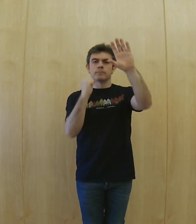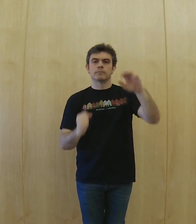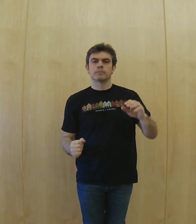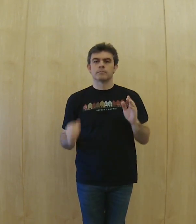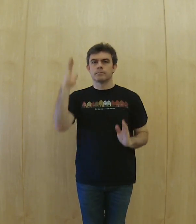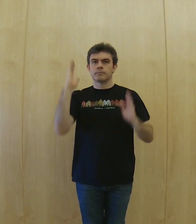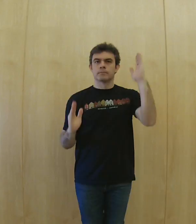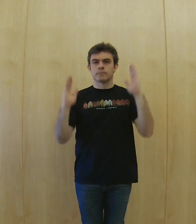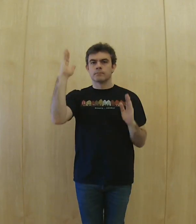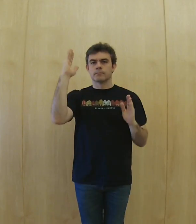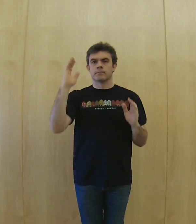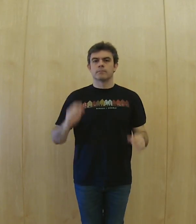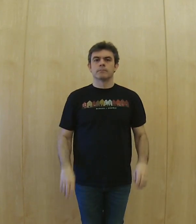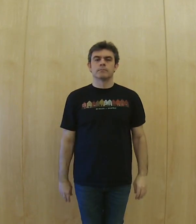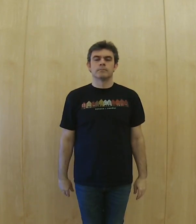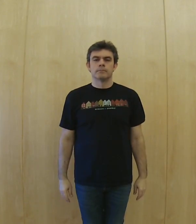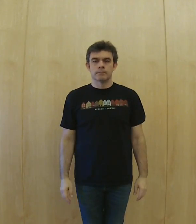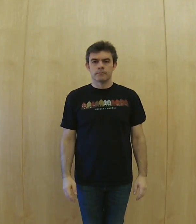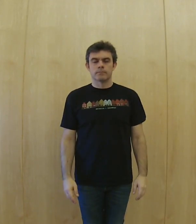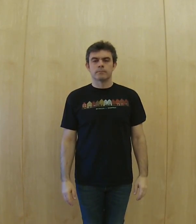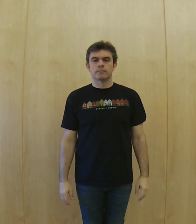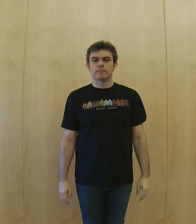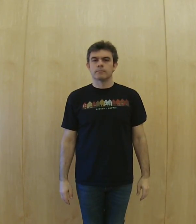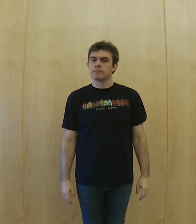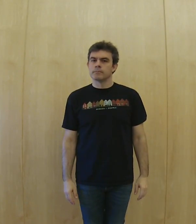crear una escena,